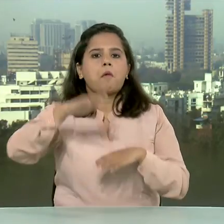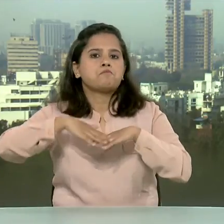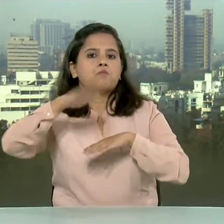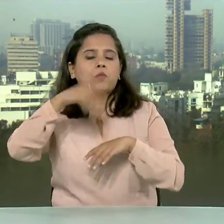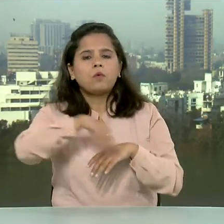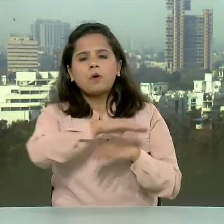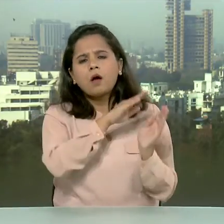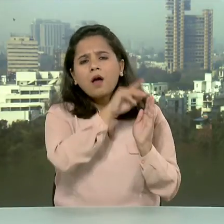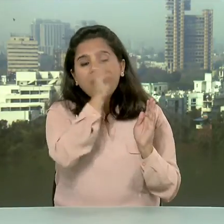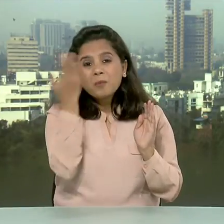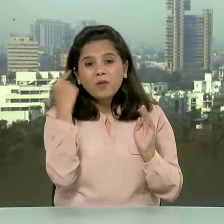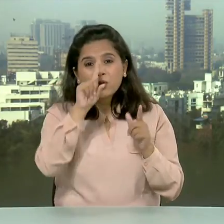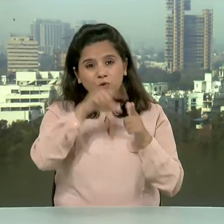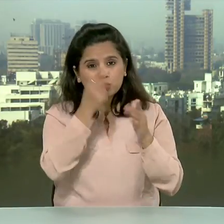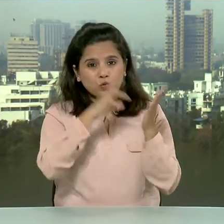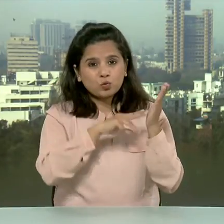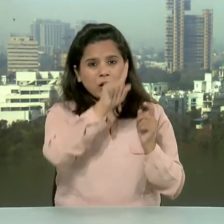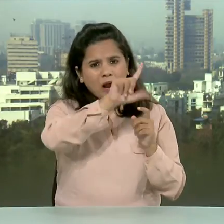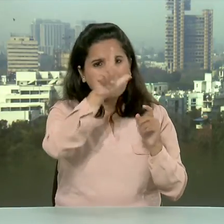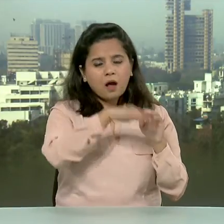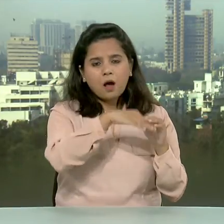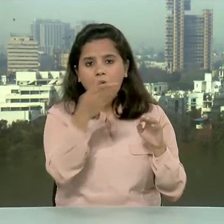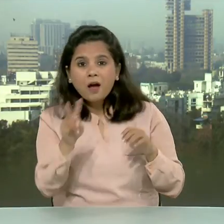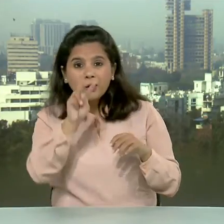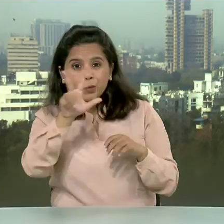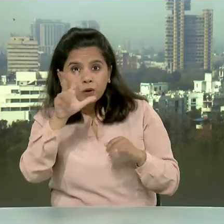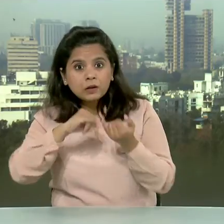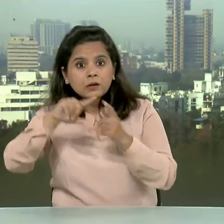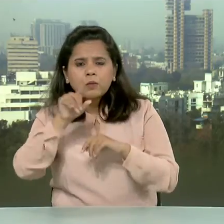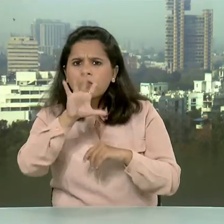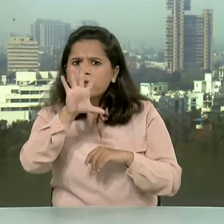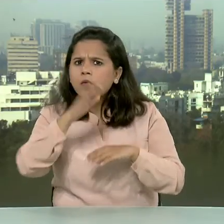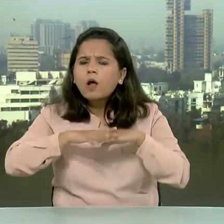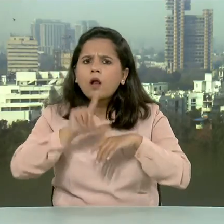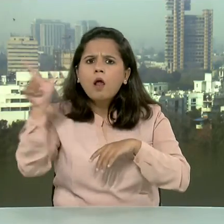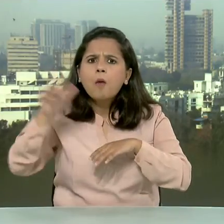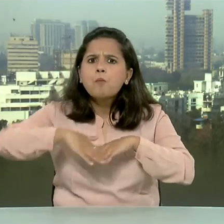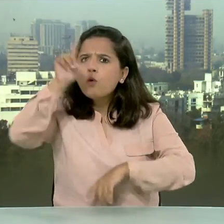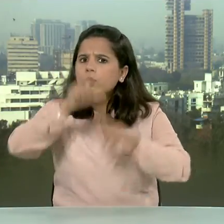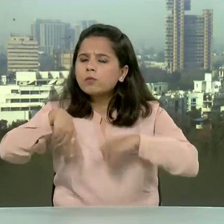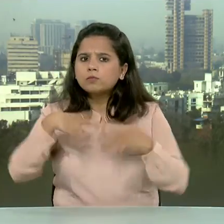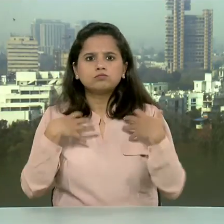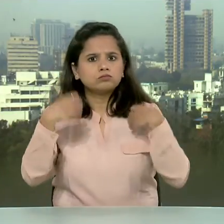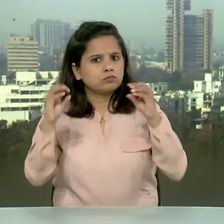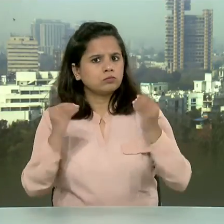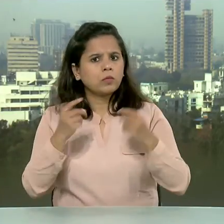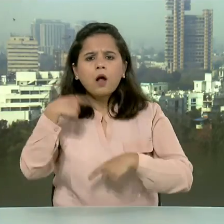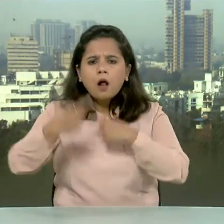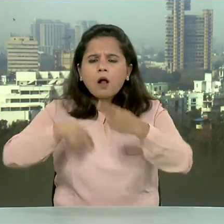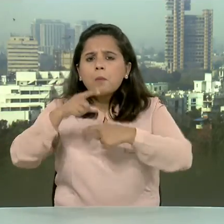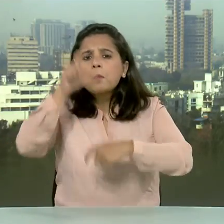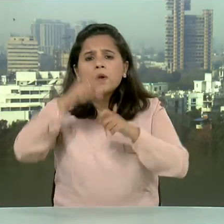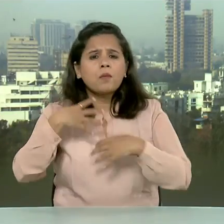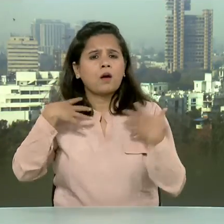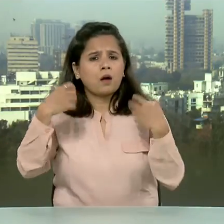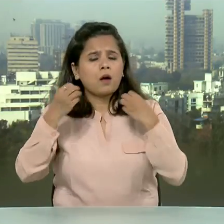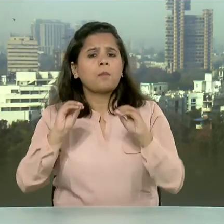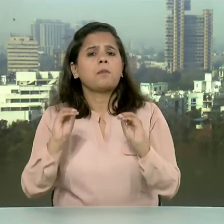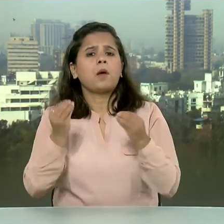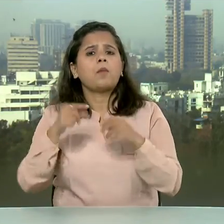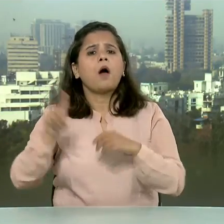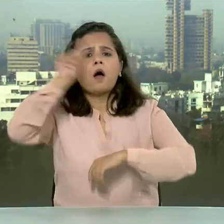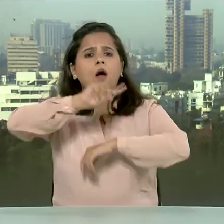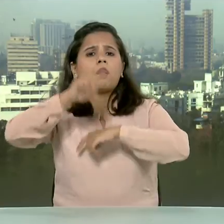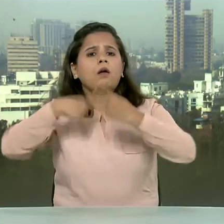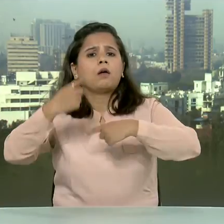जो 28 सितंबर को 50 लाख पहुंच गई यही नहीं हर दिन कोरोना से ठीक होने वाले मरीजों की संख्या में